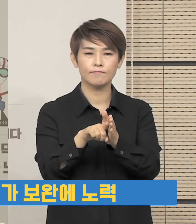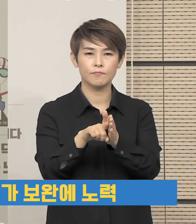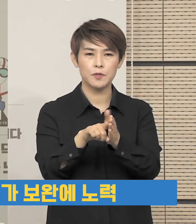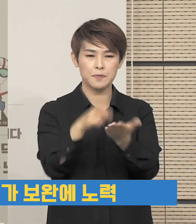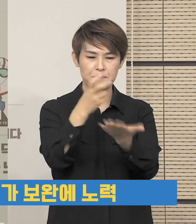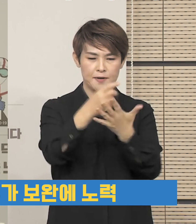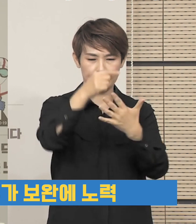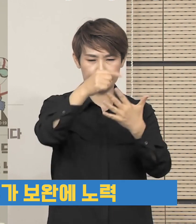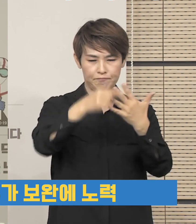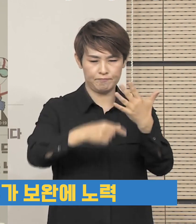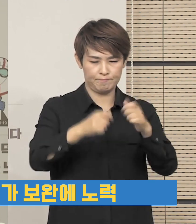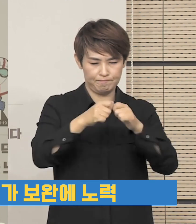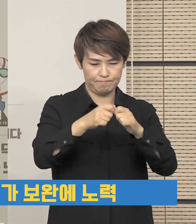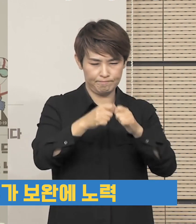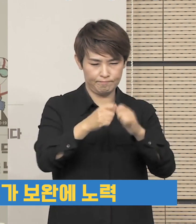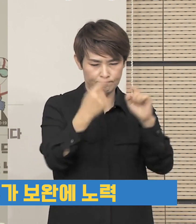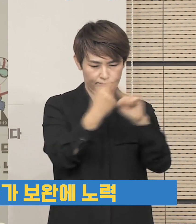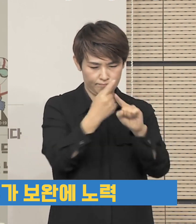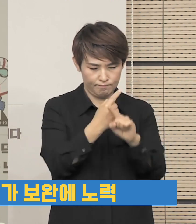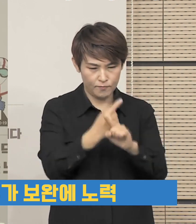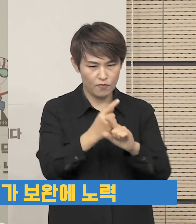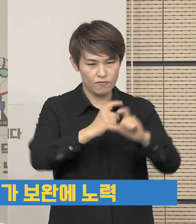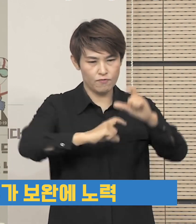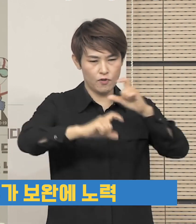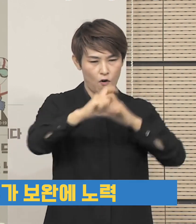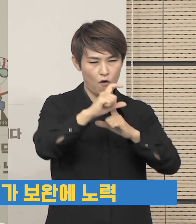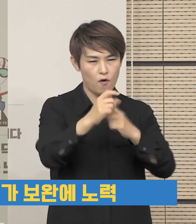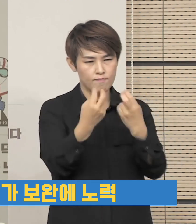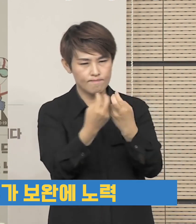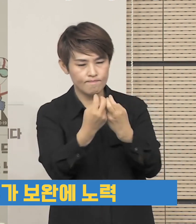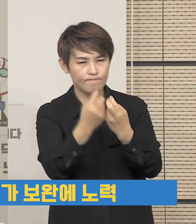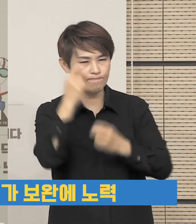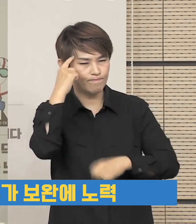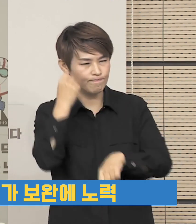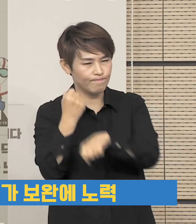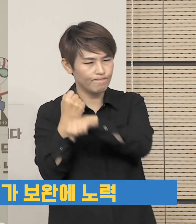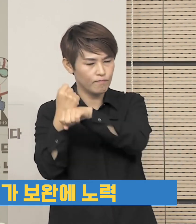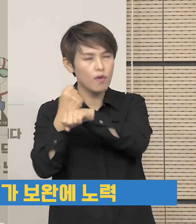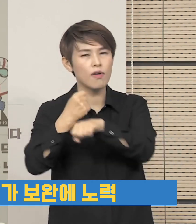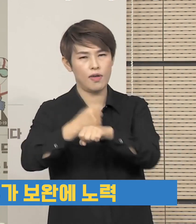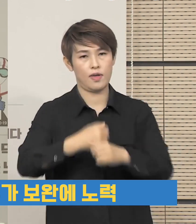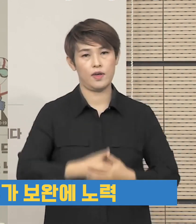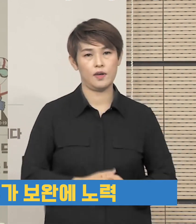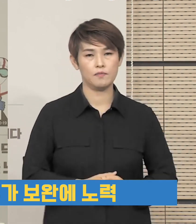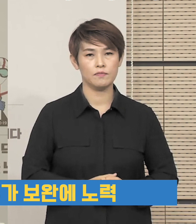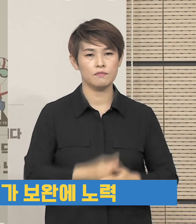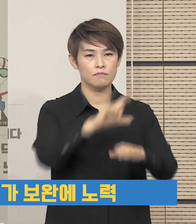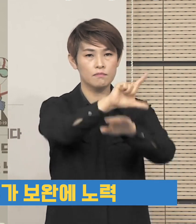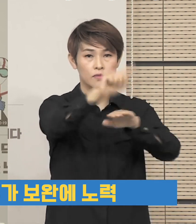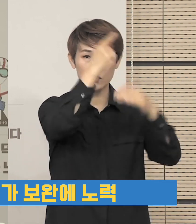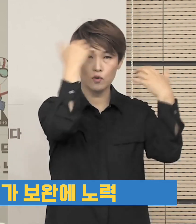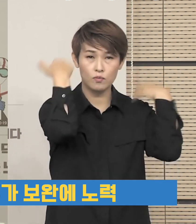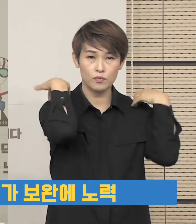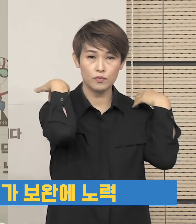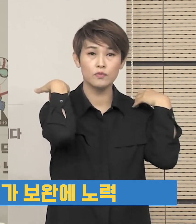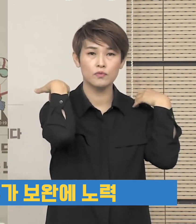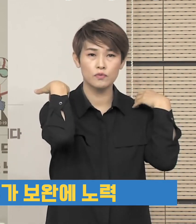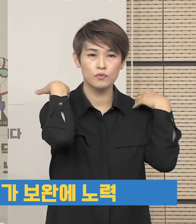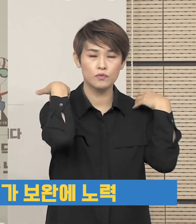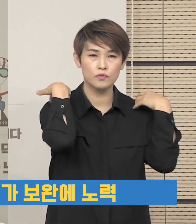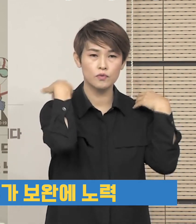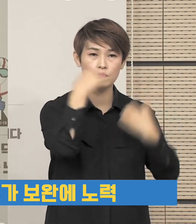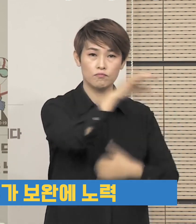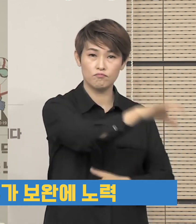다듬어가고 추가적으로 보급하는 노력을 기울이도록 하겠습니다. 또 지방자치단체에서도 또 그리고